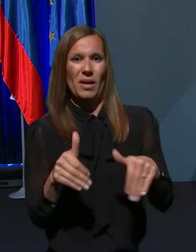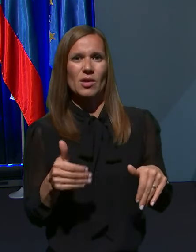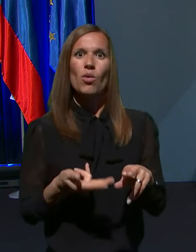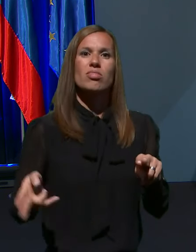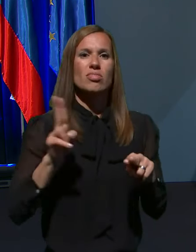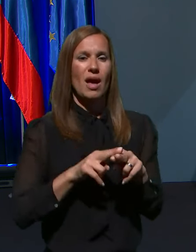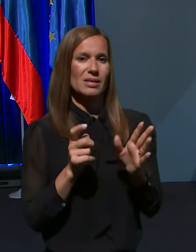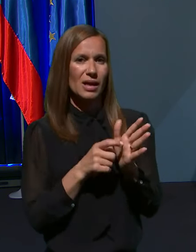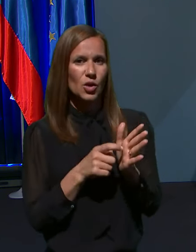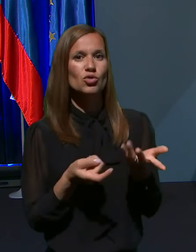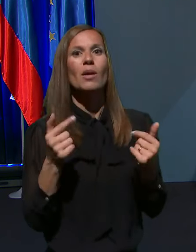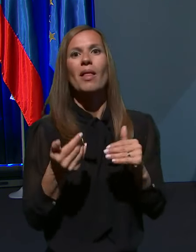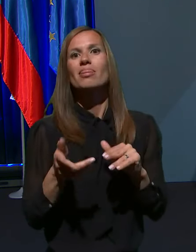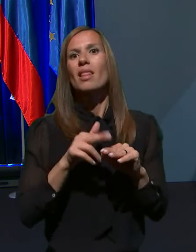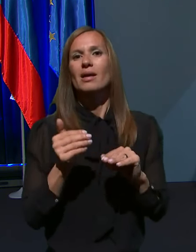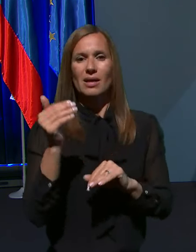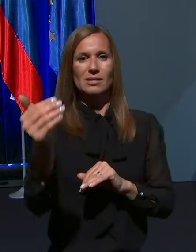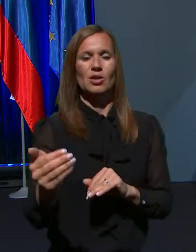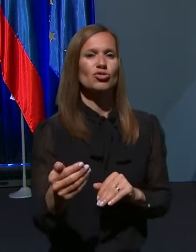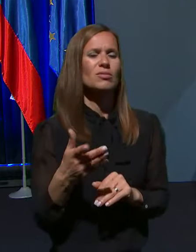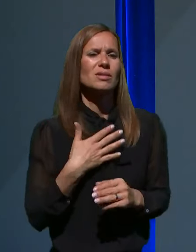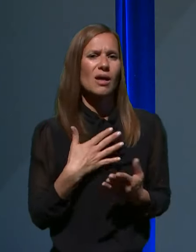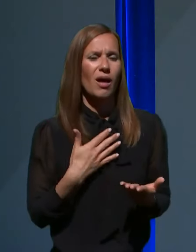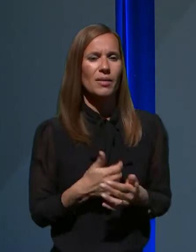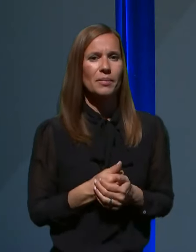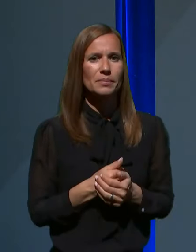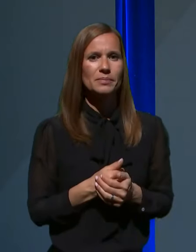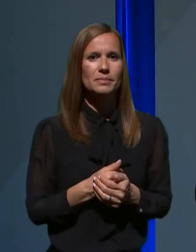najkasnejši in zakaj? Ja,